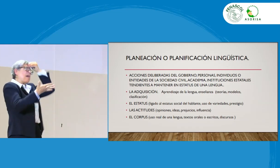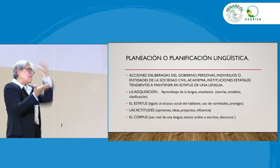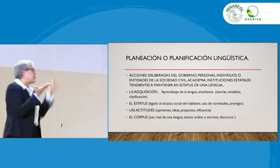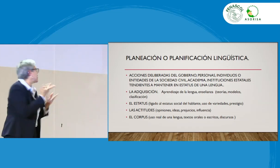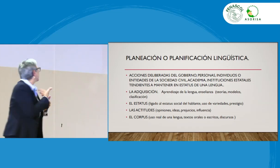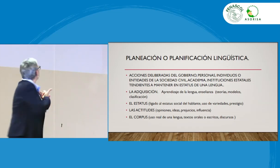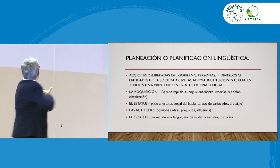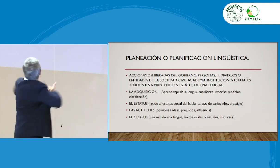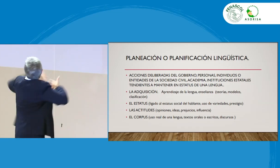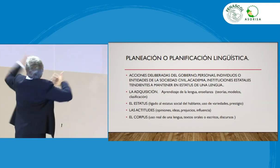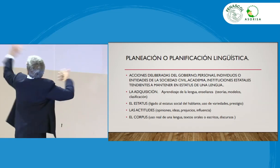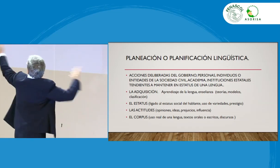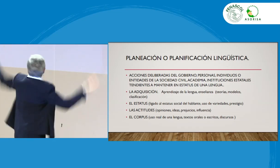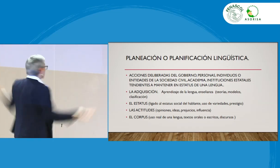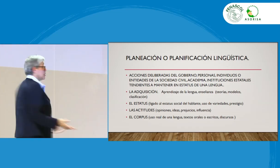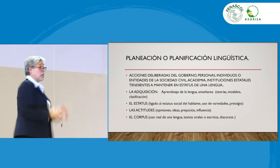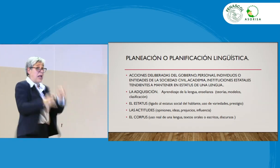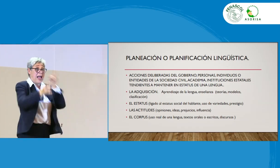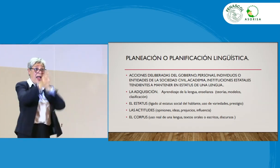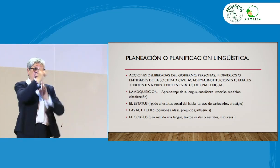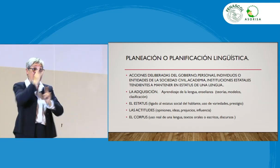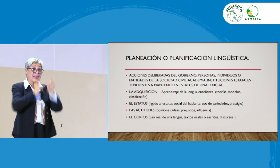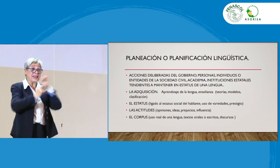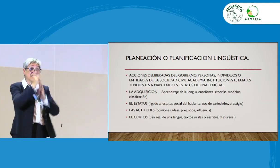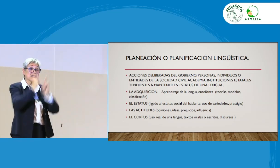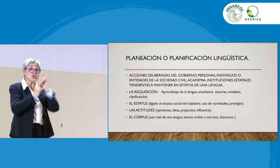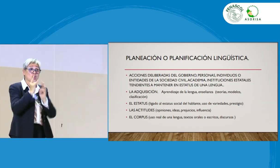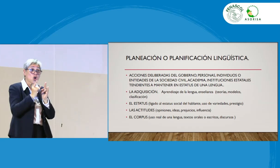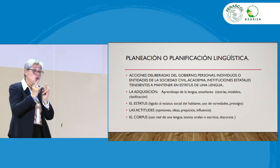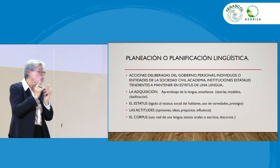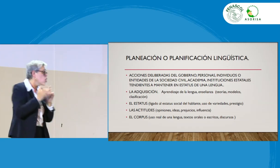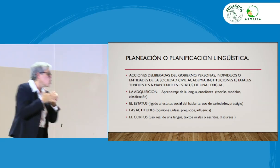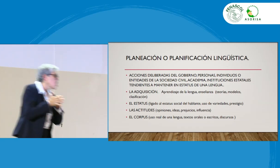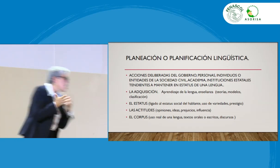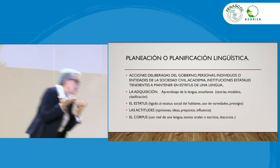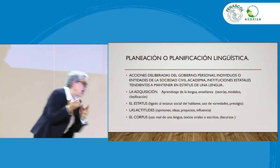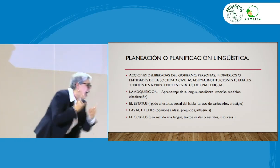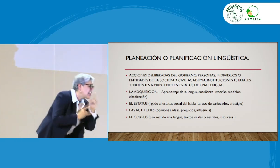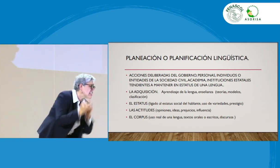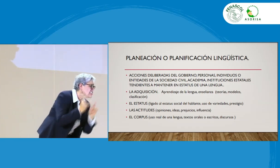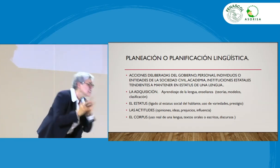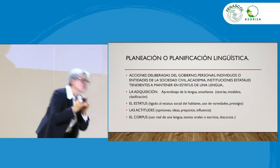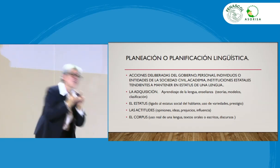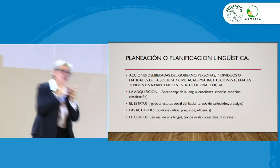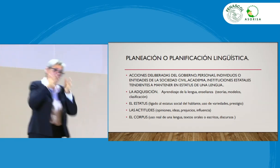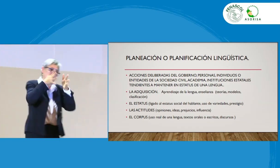lengua. Todo esto es la adquisición de la lengua. La adquisición, la enseñanza,